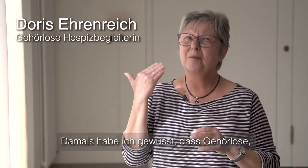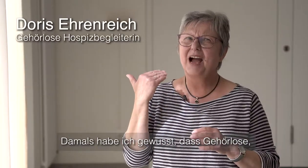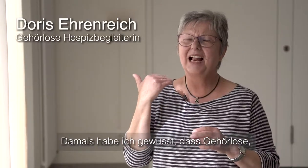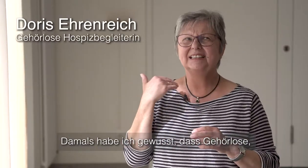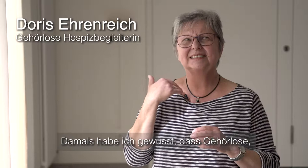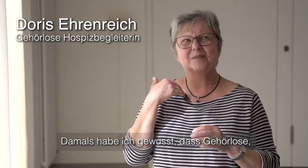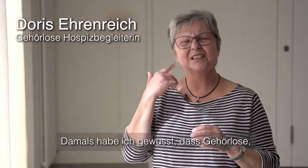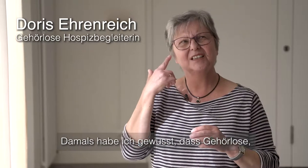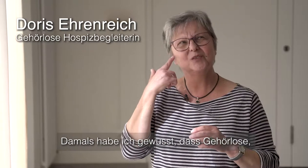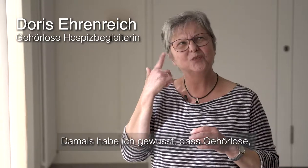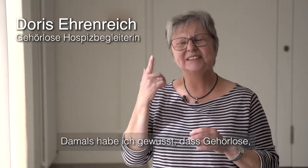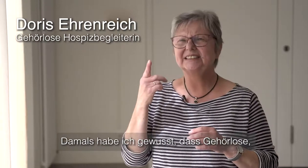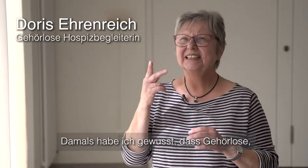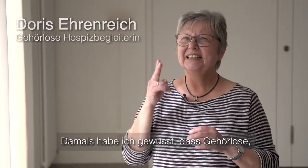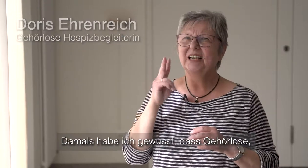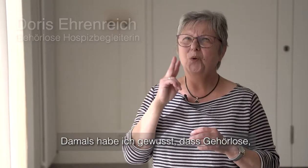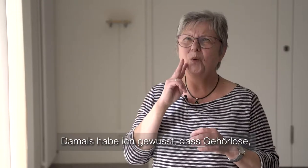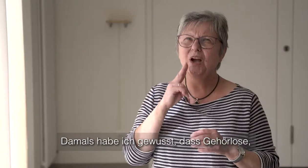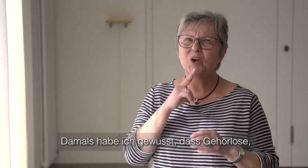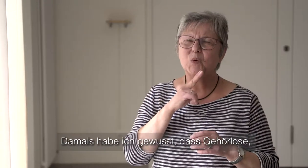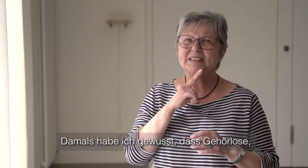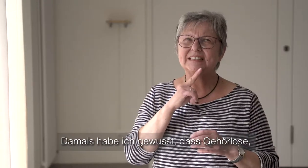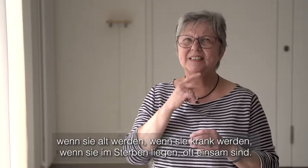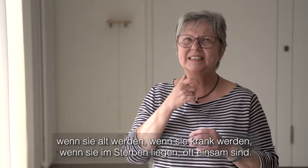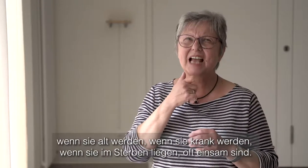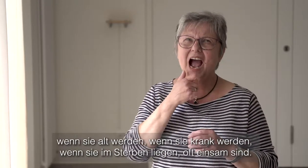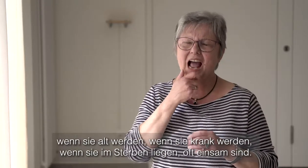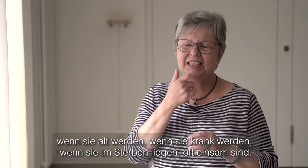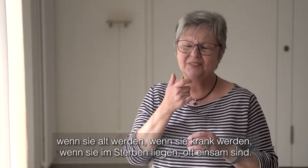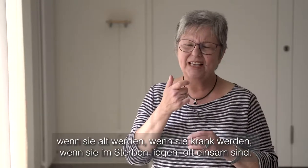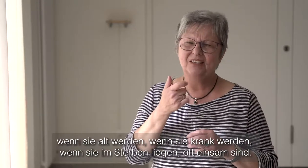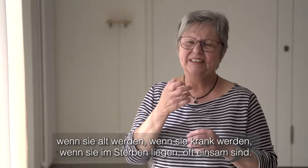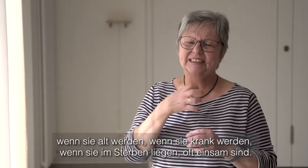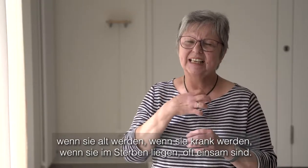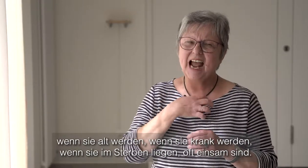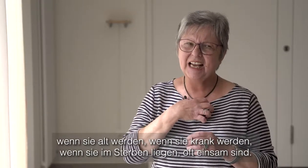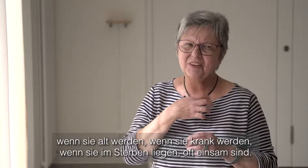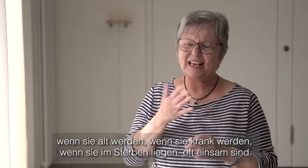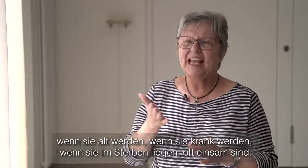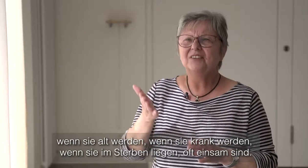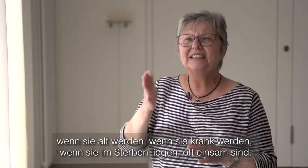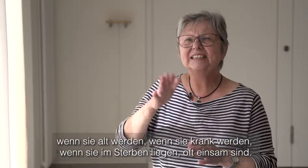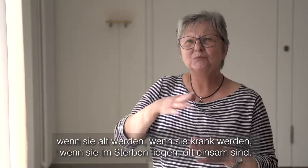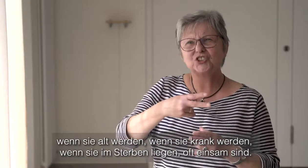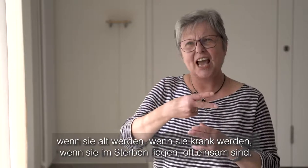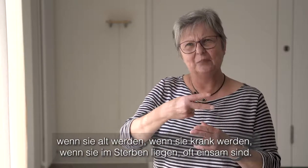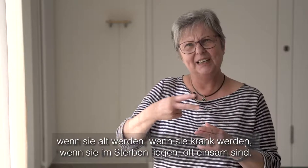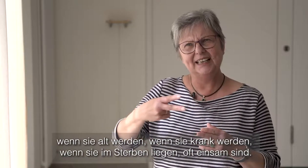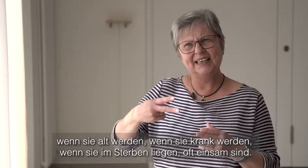Damals habe ich gewusst, gehörlosen, wenn sie alt werden, wenn sie krank werden, wenn sie im Sterben liegen,